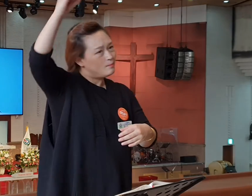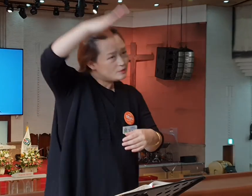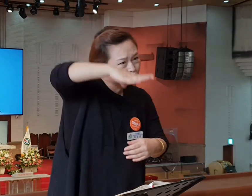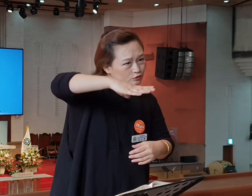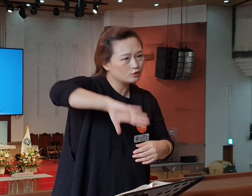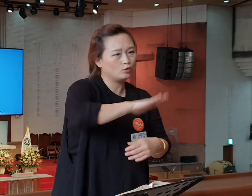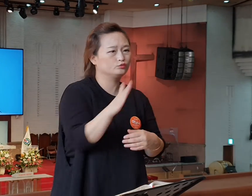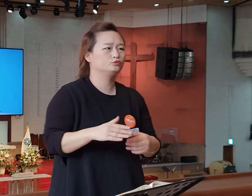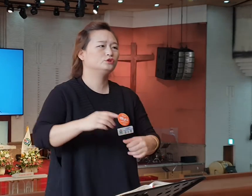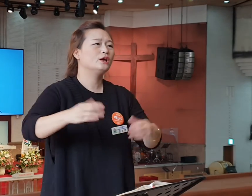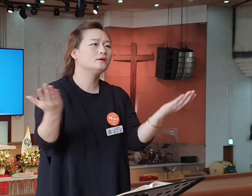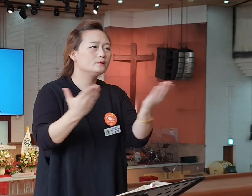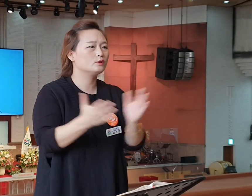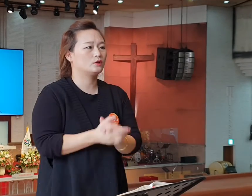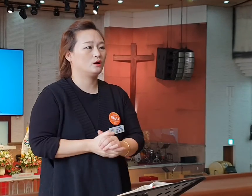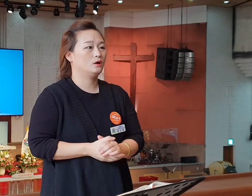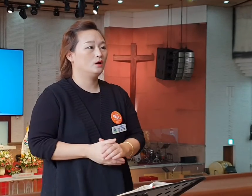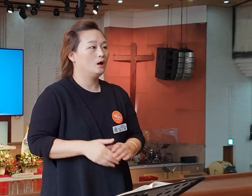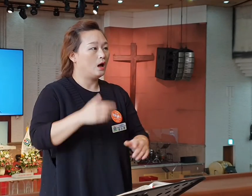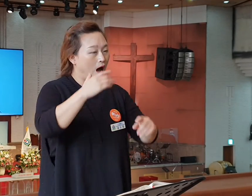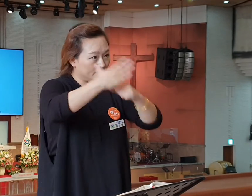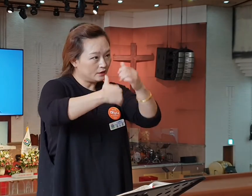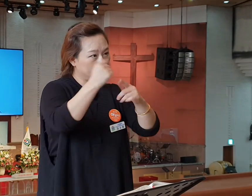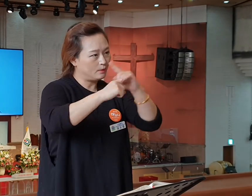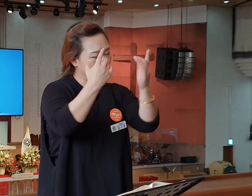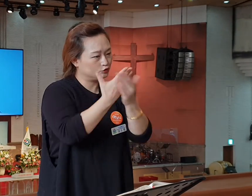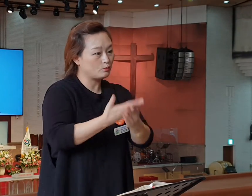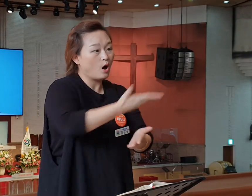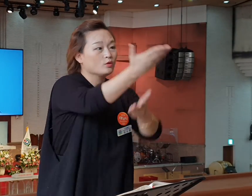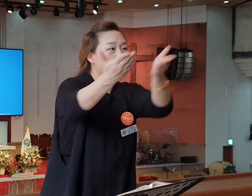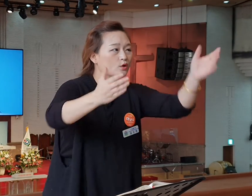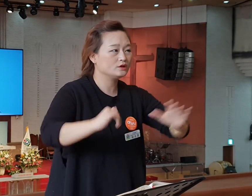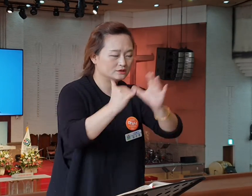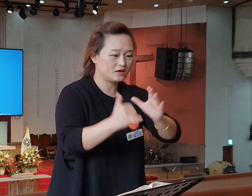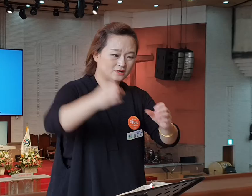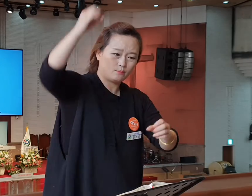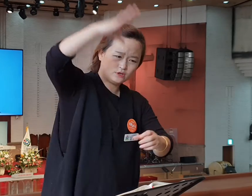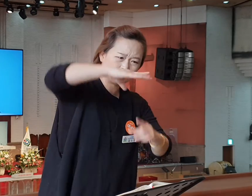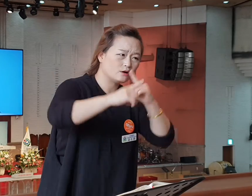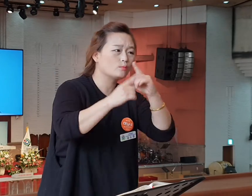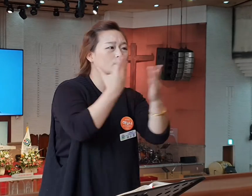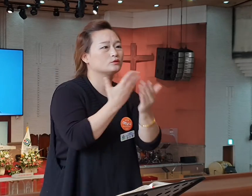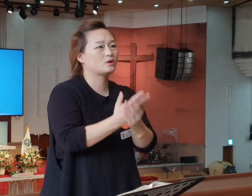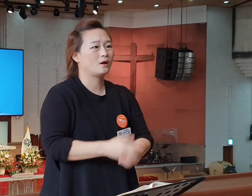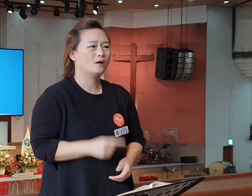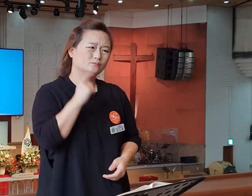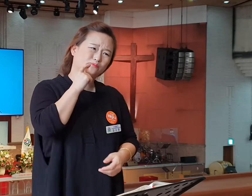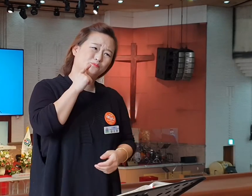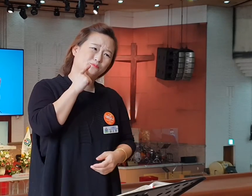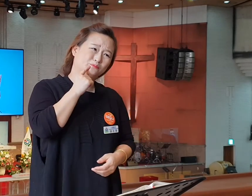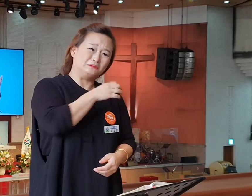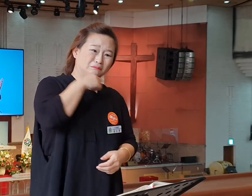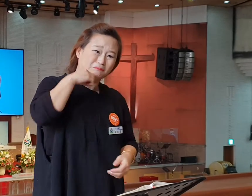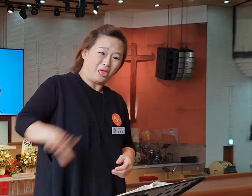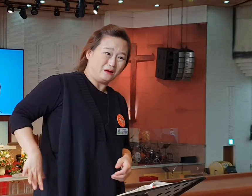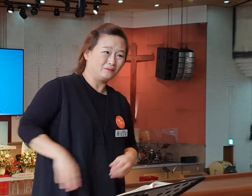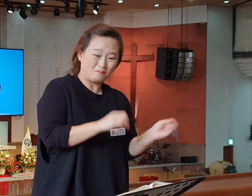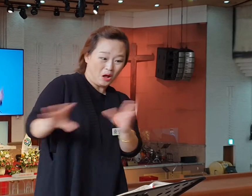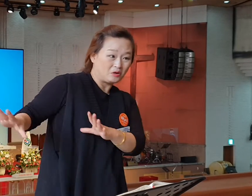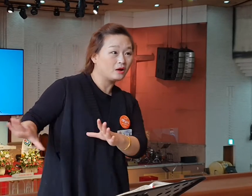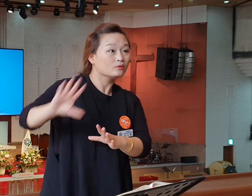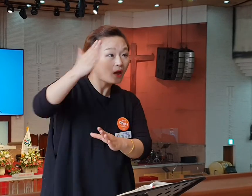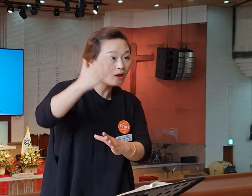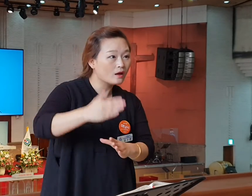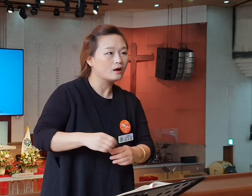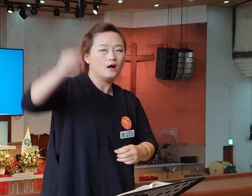향해서, 우리를 향해서. 너희는 세상의 빛이라고 말씀하시오. 소금이 맛을 잃으면 버리는 것처럼 빛이, 등이, 등을